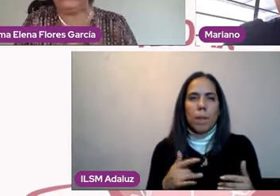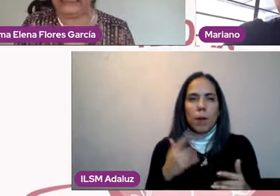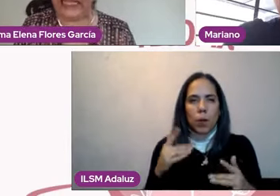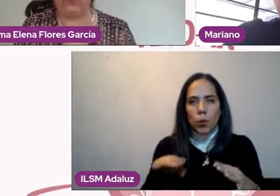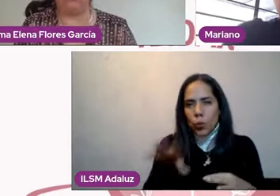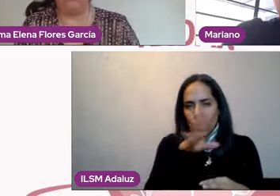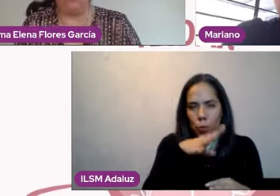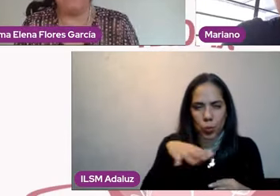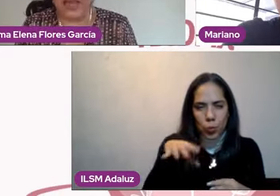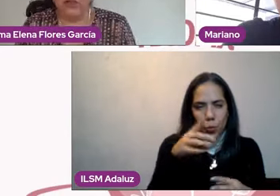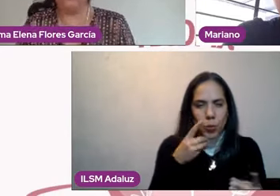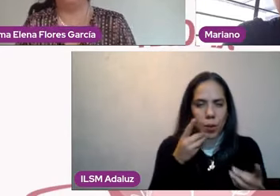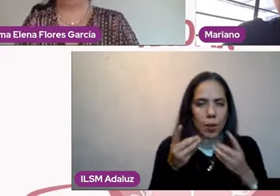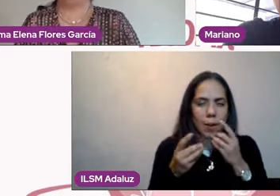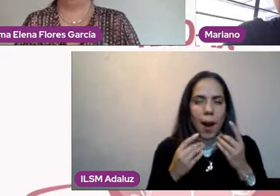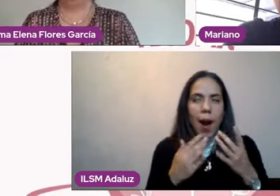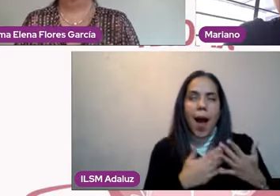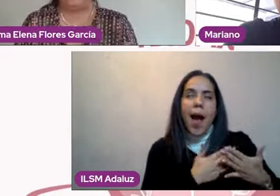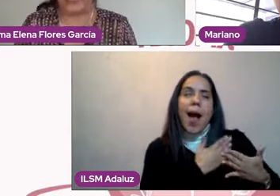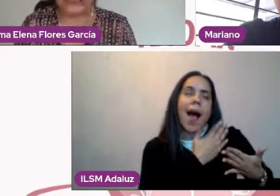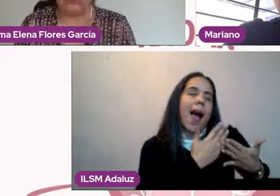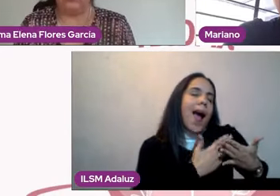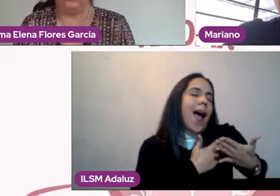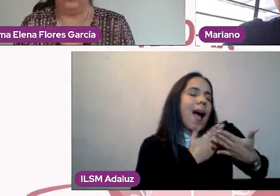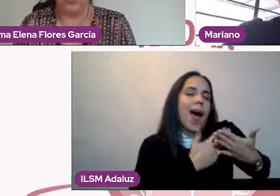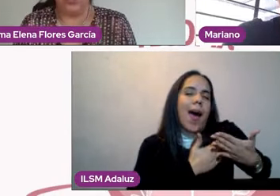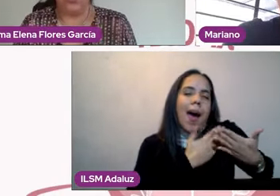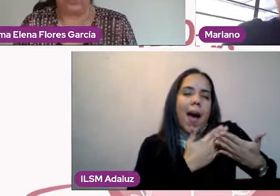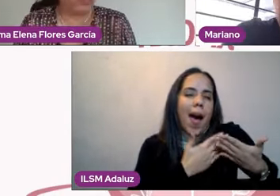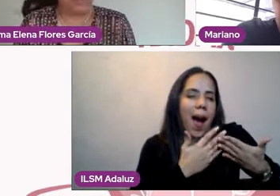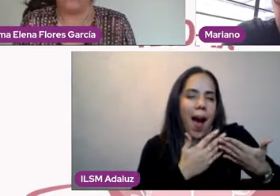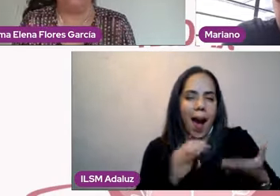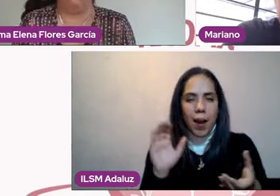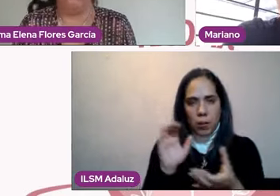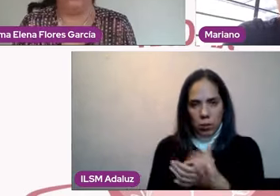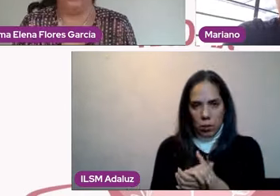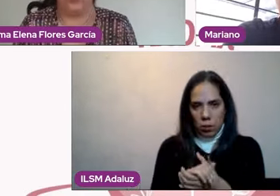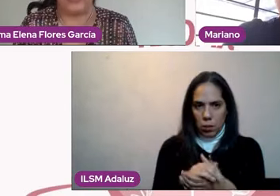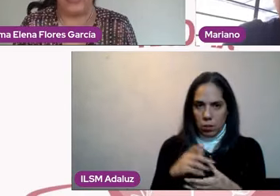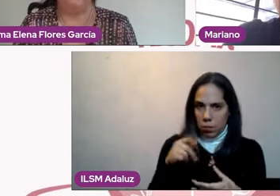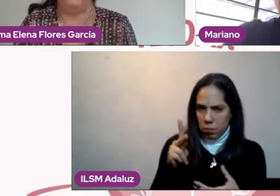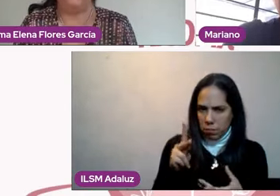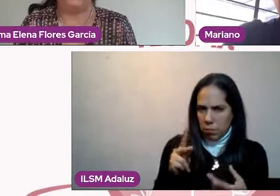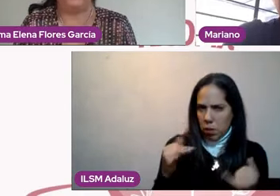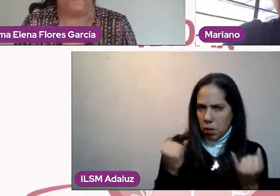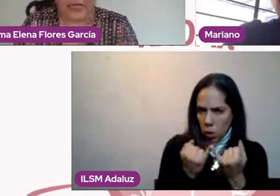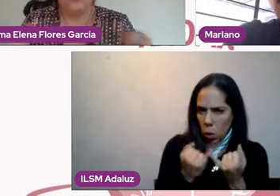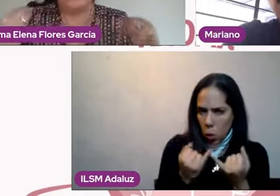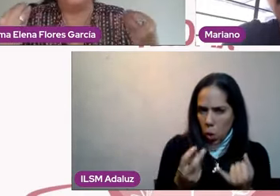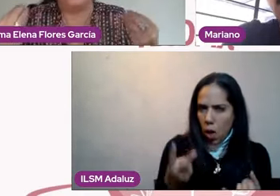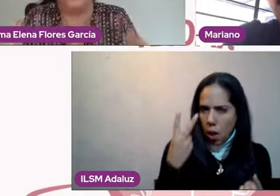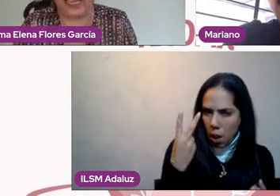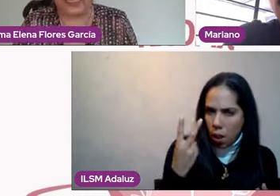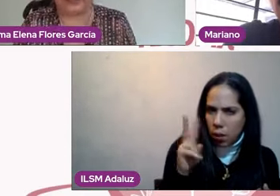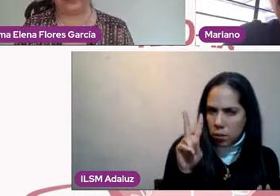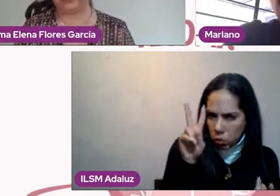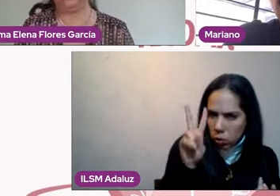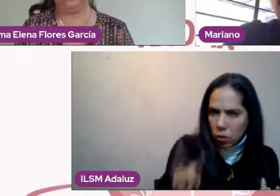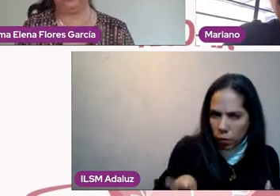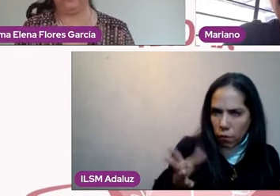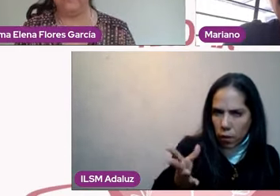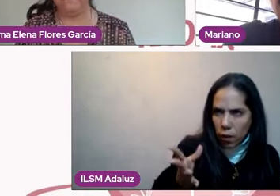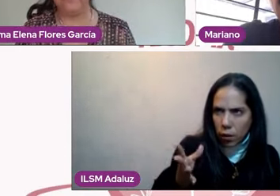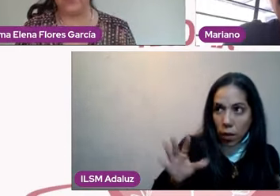cubrirle todo lo humano, todo lo real, todo lo emocional, pero también lo racional